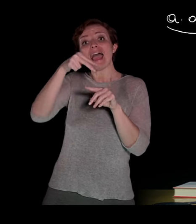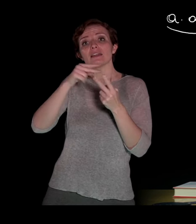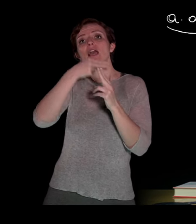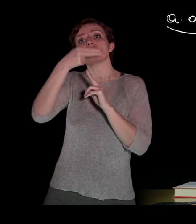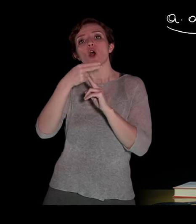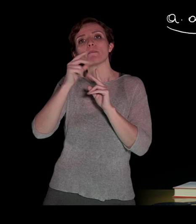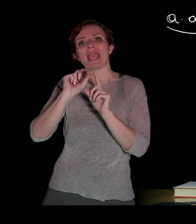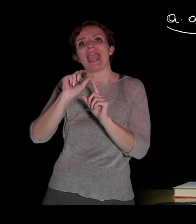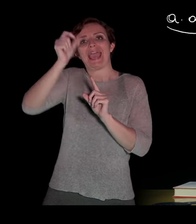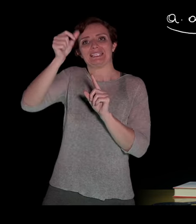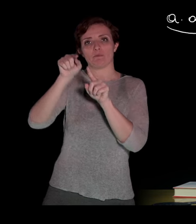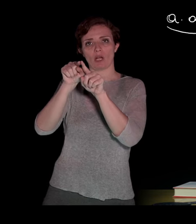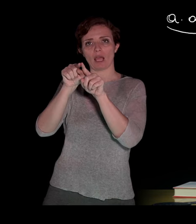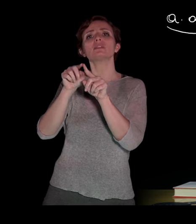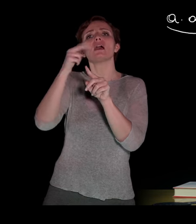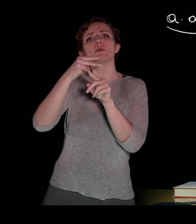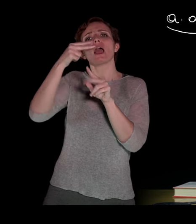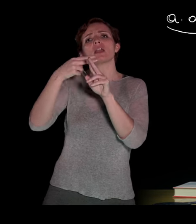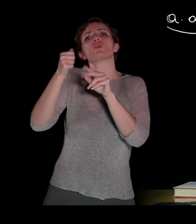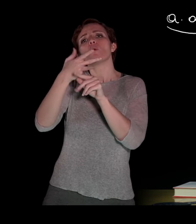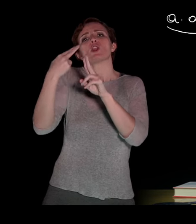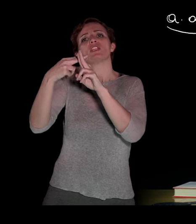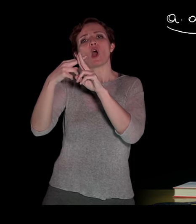which represents the number of times in which the factor is multiplied.